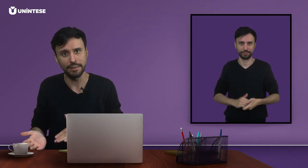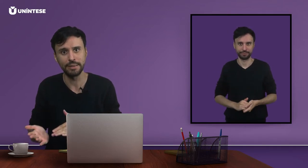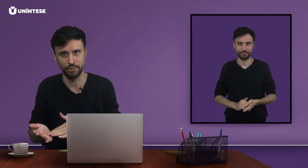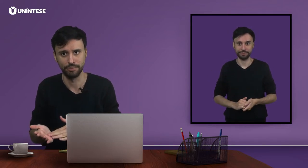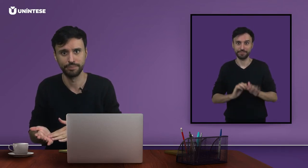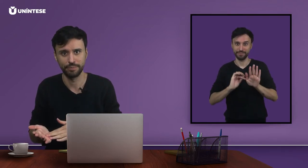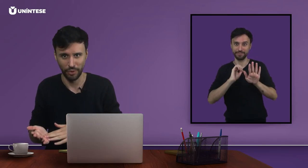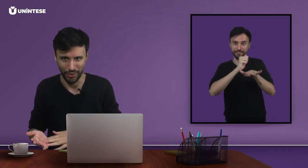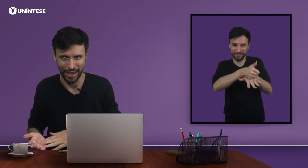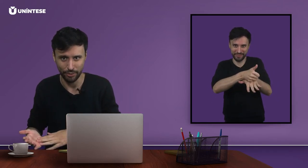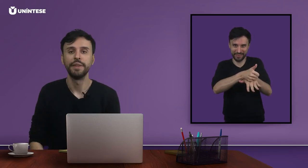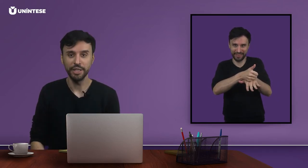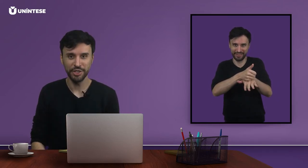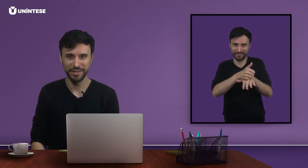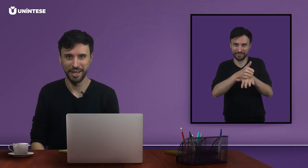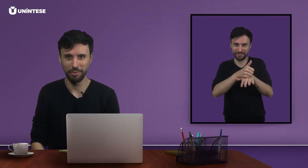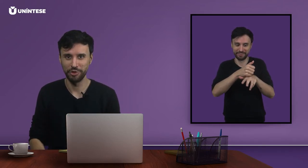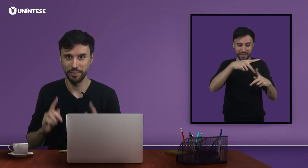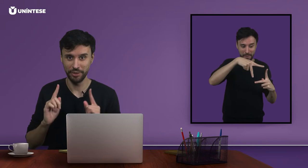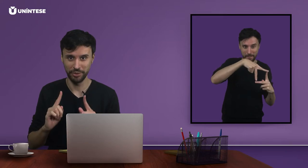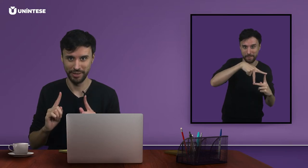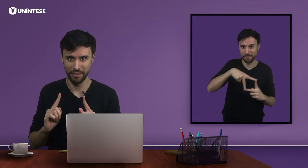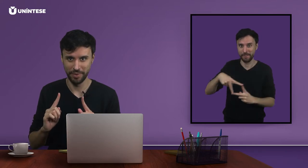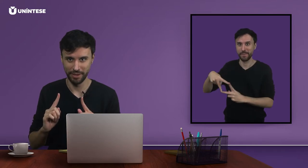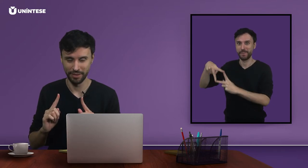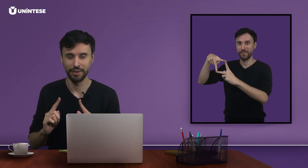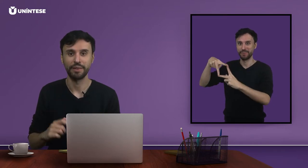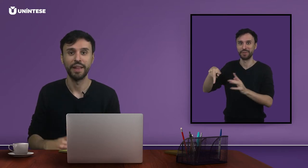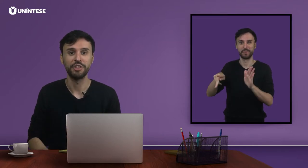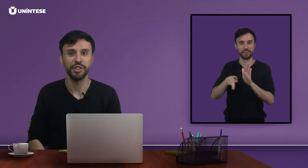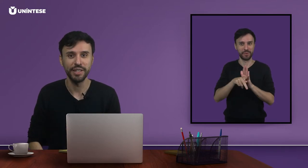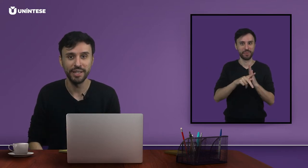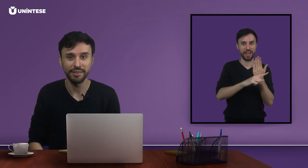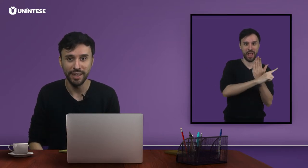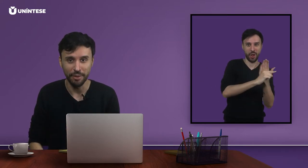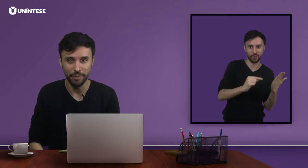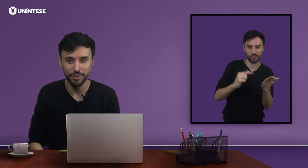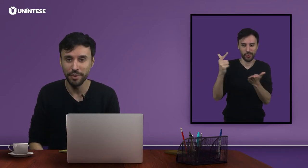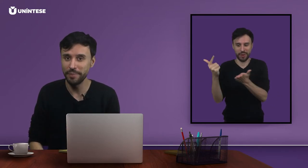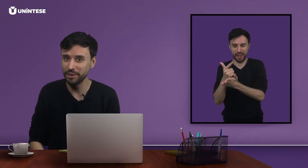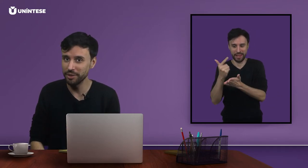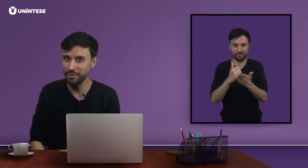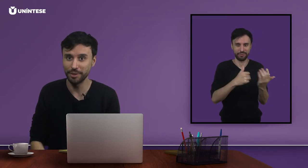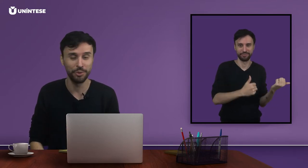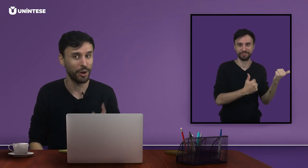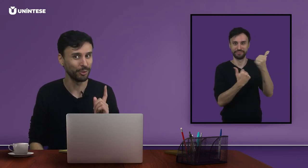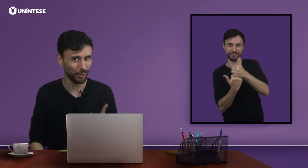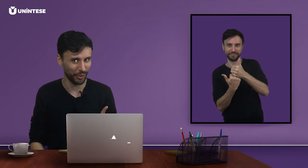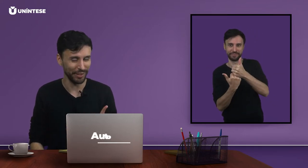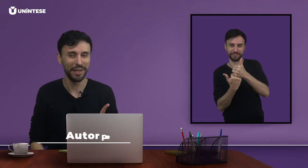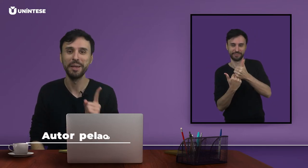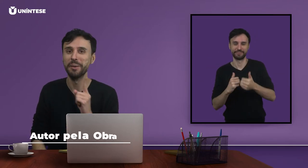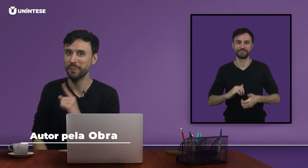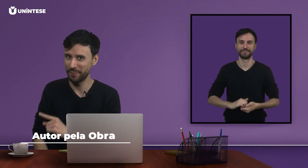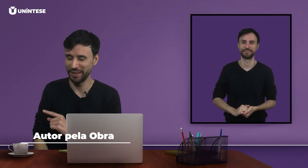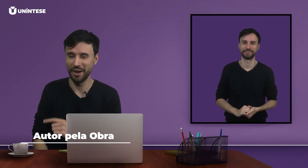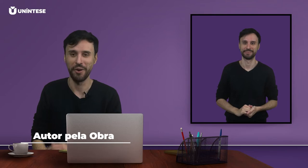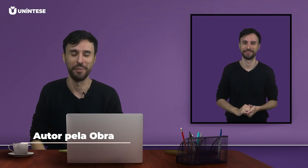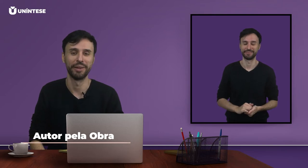ação, correto? Neste exemplo de metonímia da tirinha, temos uma metonímia do autor pela